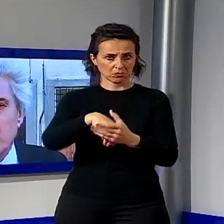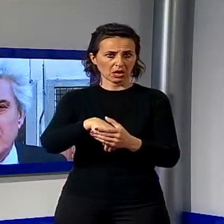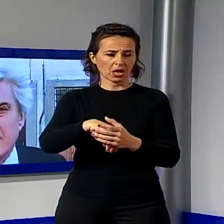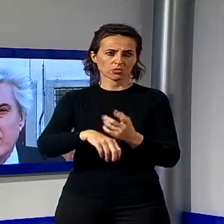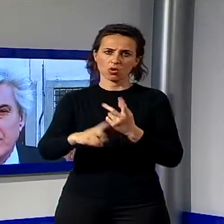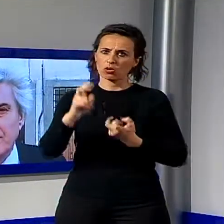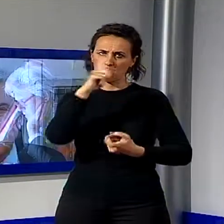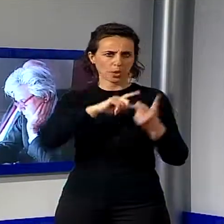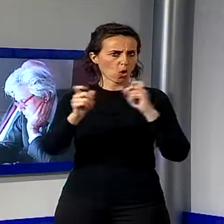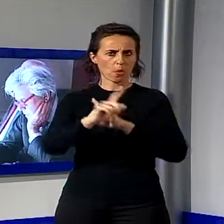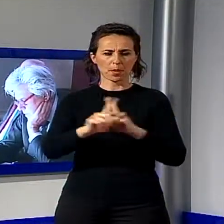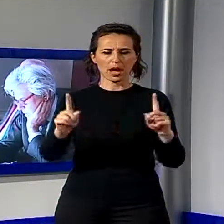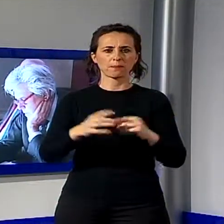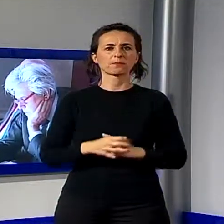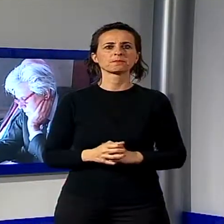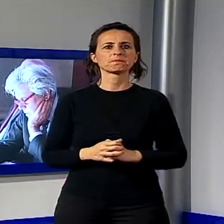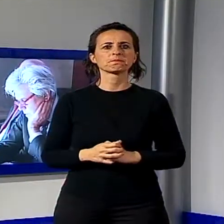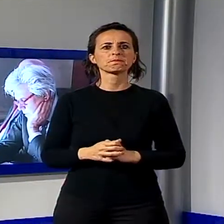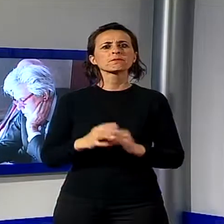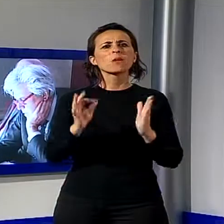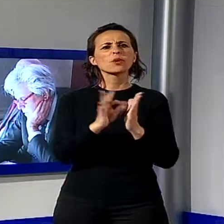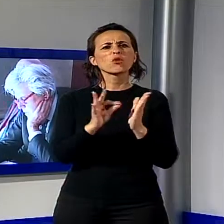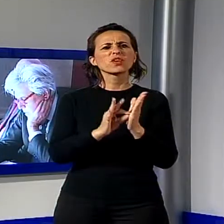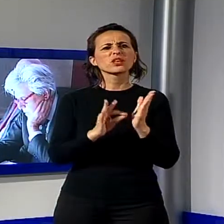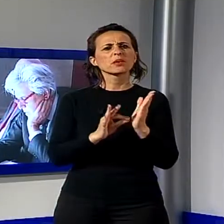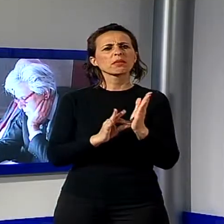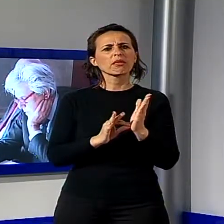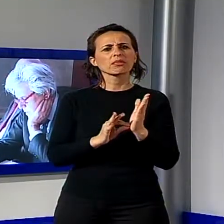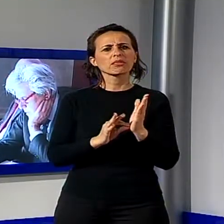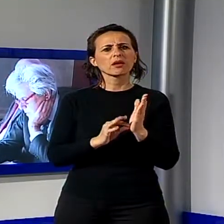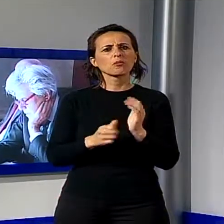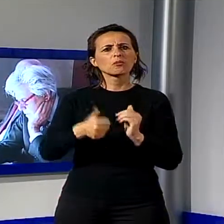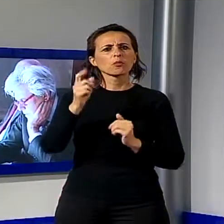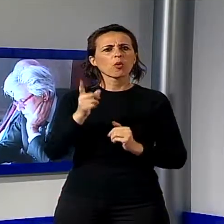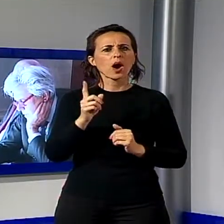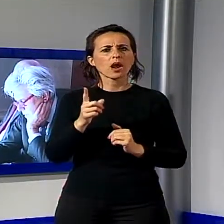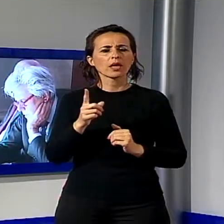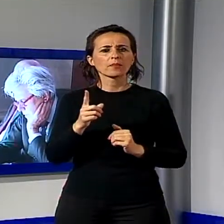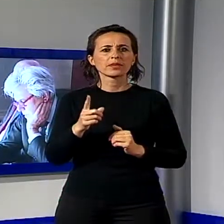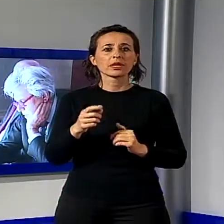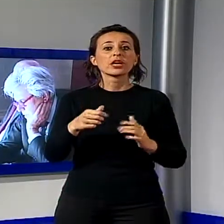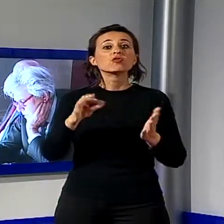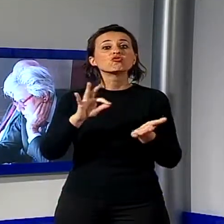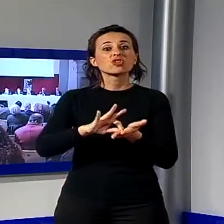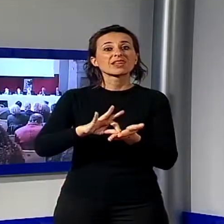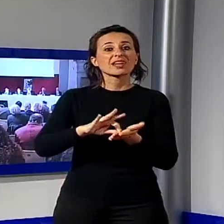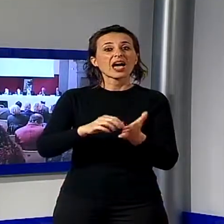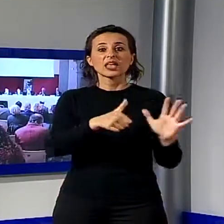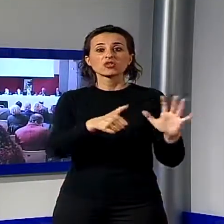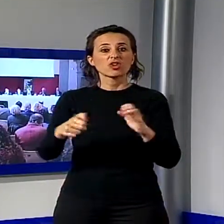in questa riforma. Tra i primi provvedimenti ci sarà quello dell'accorpamento delle centrali del 118 di Massa, Lucca e Viareggio, la